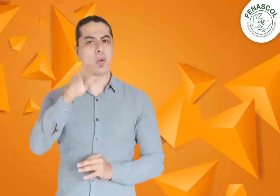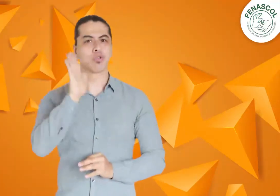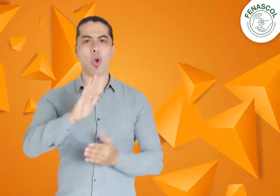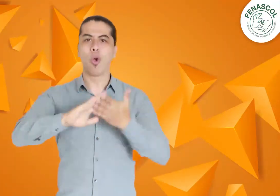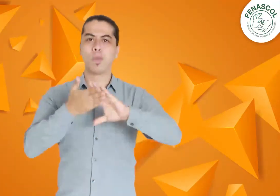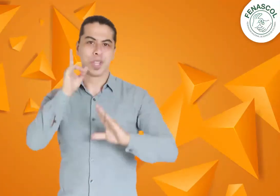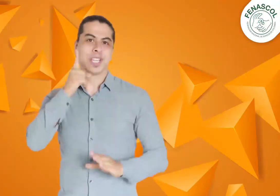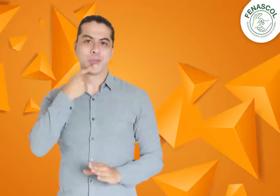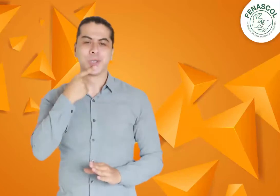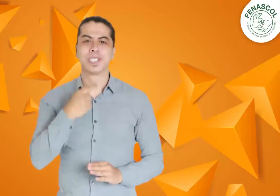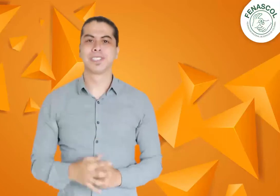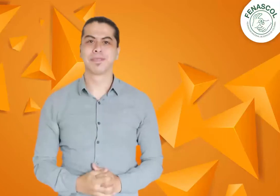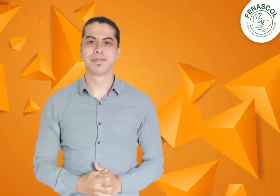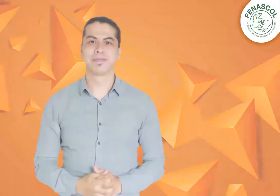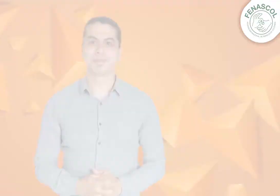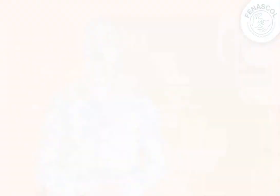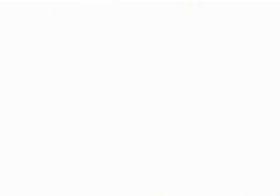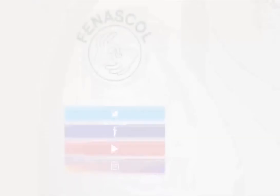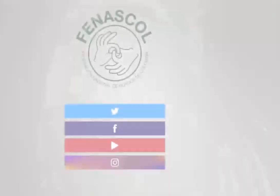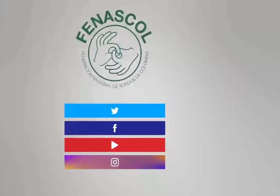de señas colombiana como lengua propia de la comunidad sorda.